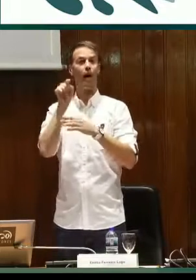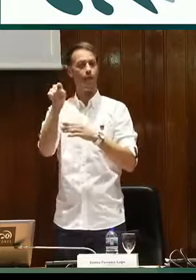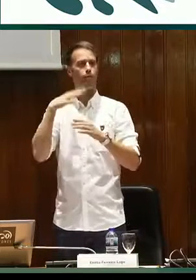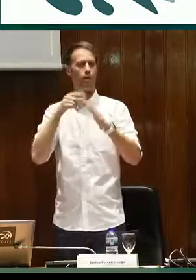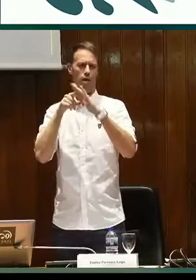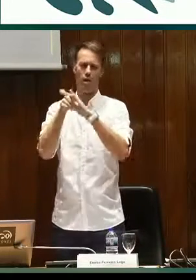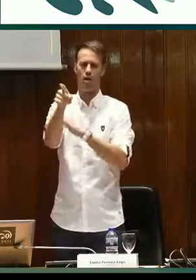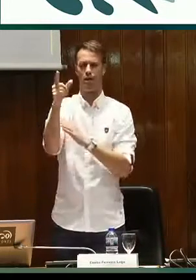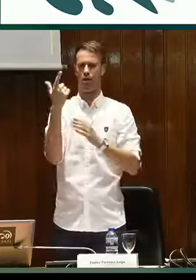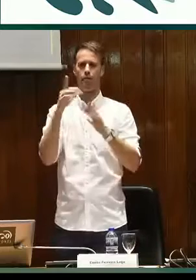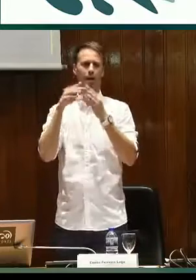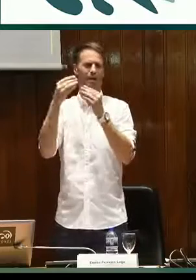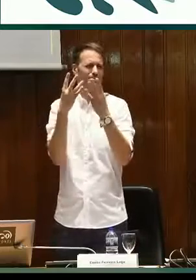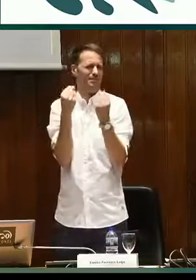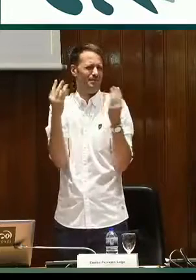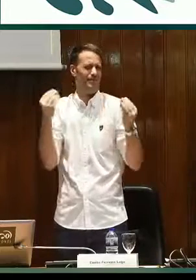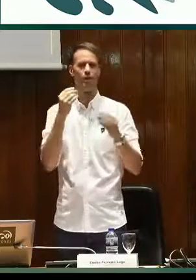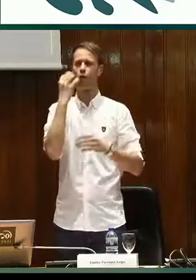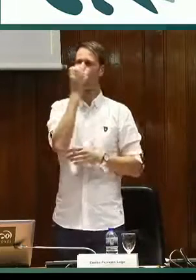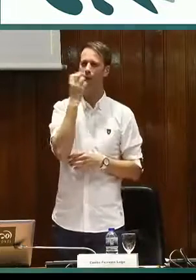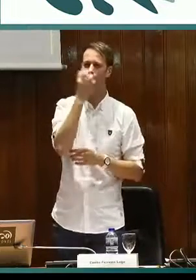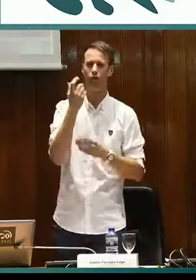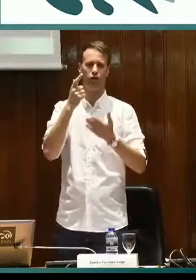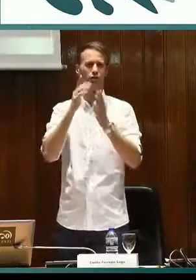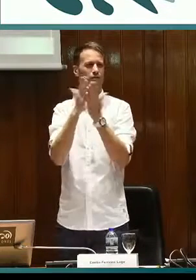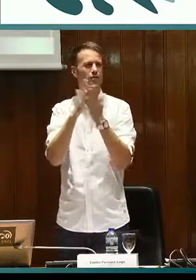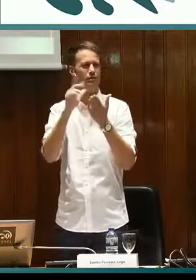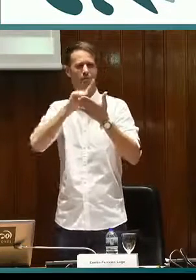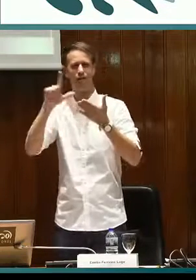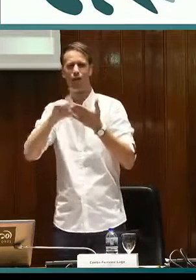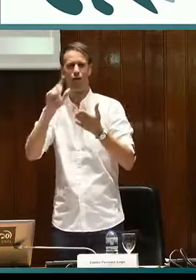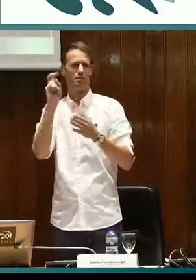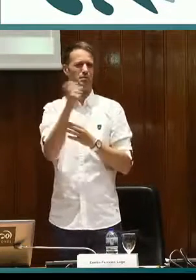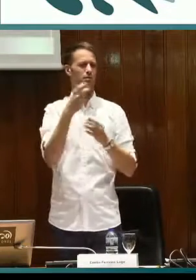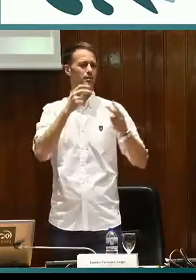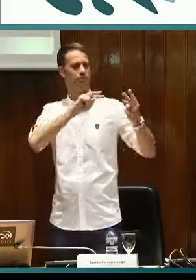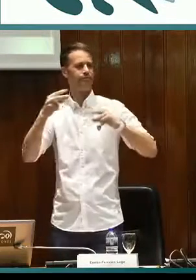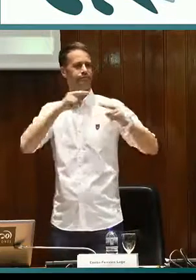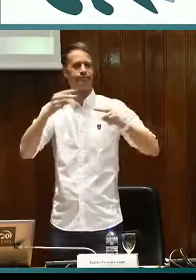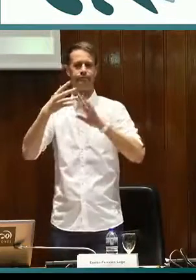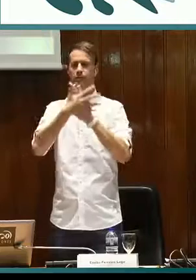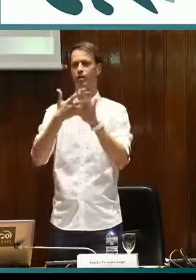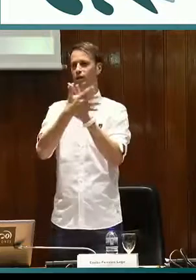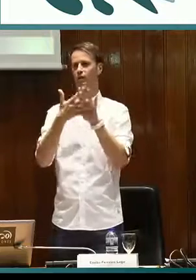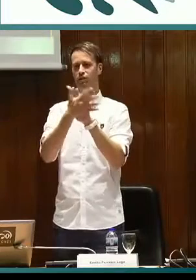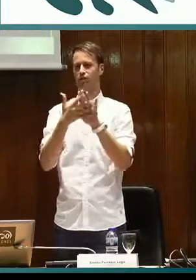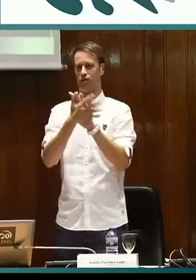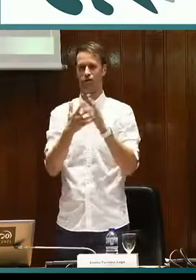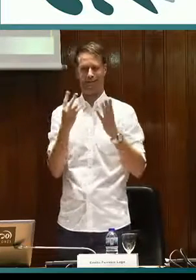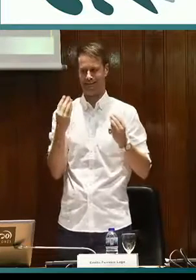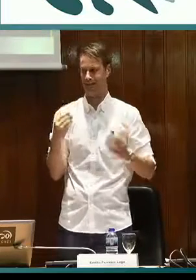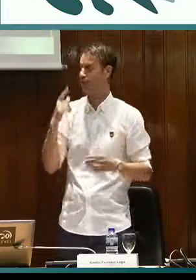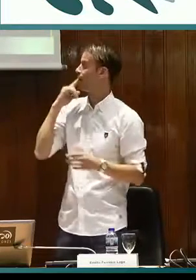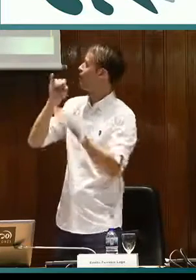Vais a ver una dirección web, la dirección web de la Fundación y en esta web podéis encontrar desde cuentos, literatura, como digo, en